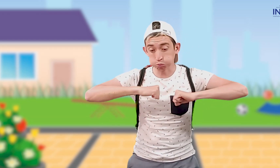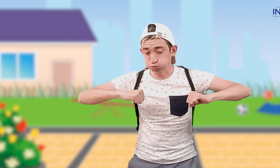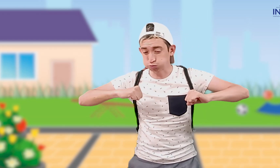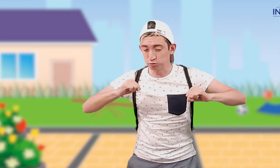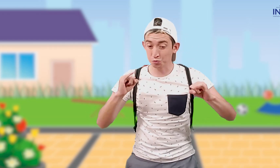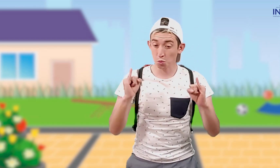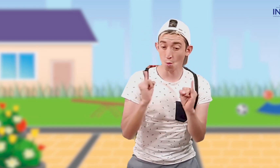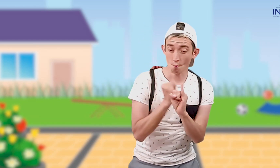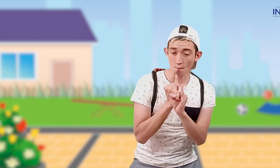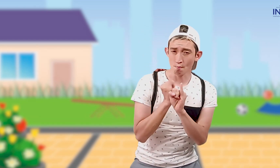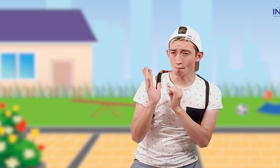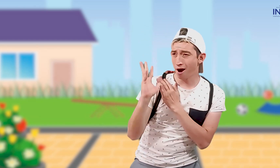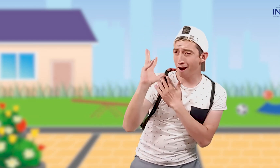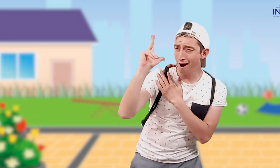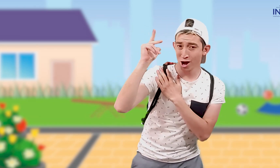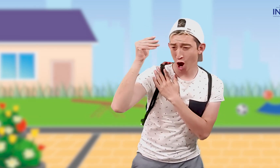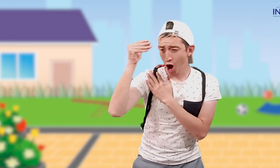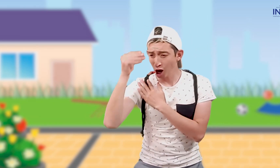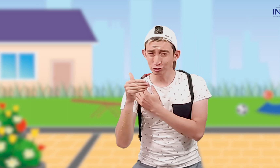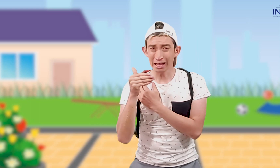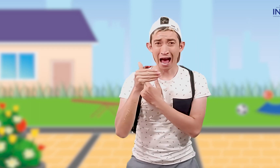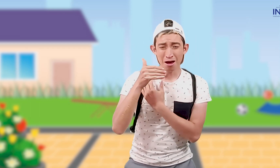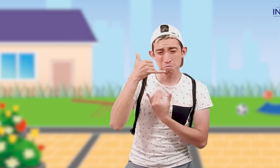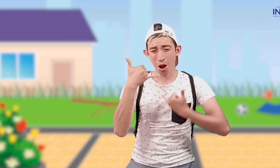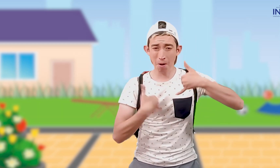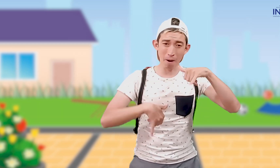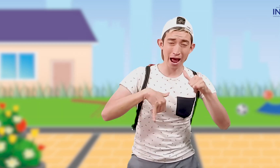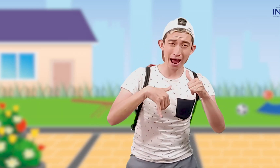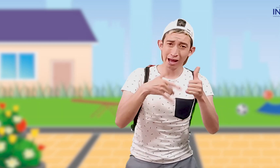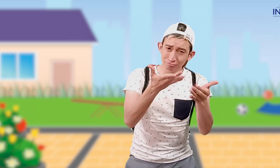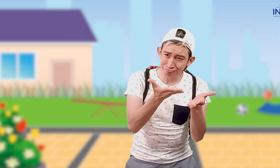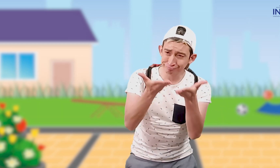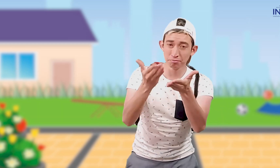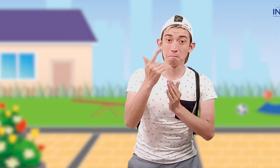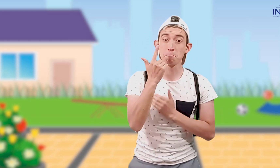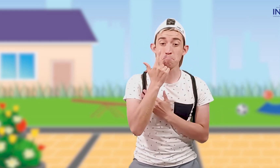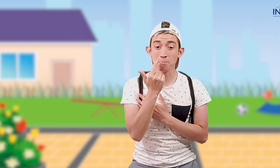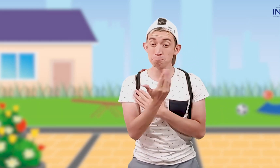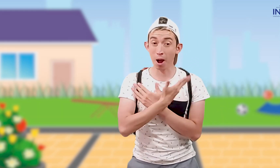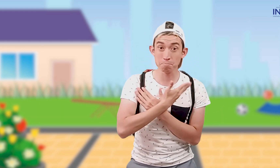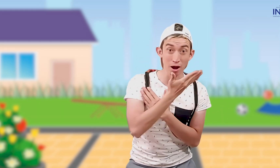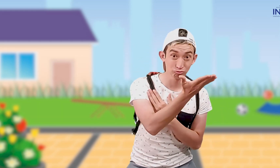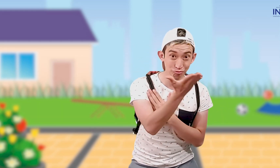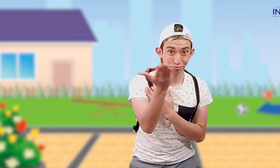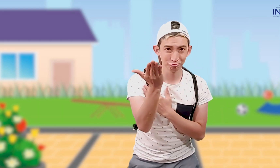¡Gordo! ¡Flaco! ¡Alto! ¡Y bajo! ¡Además! ¡Pueden hacer este juego con sus